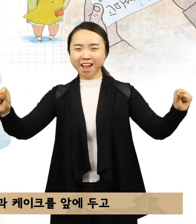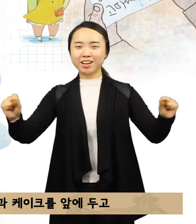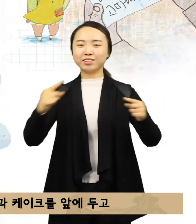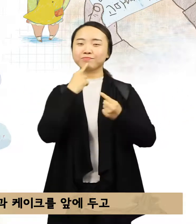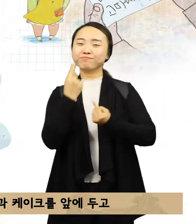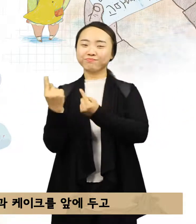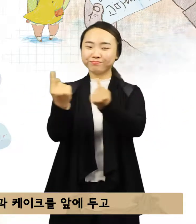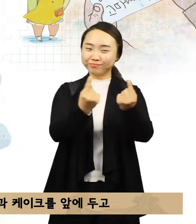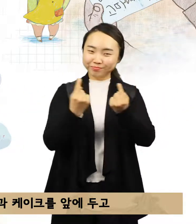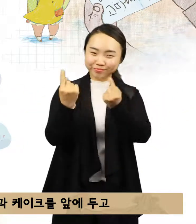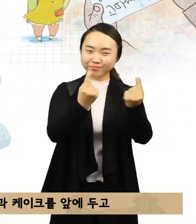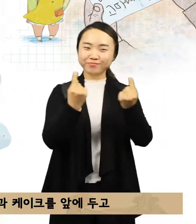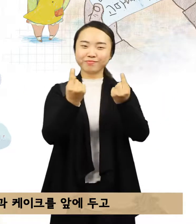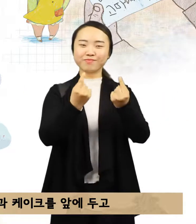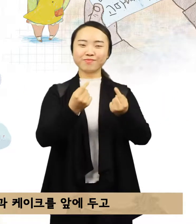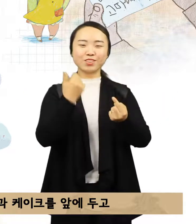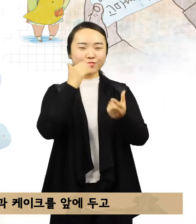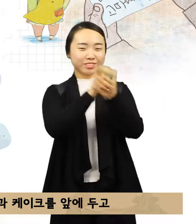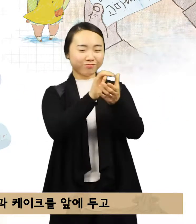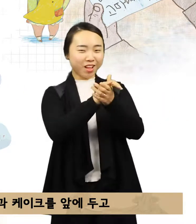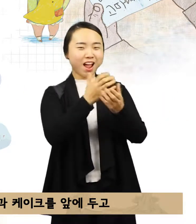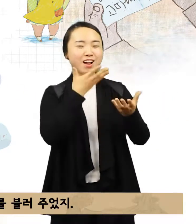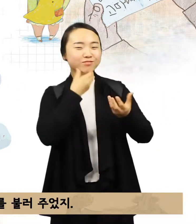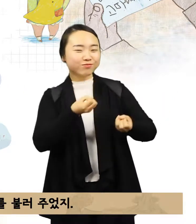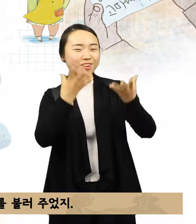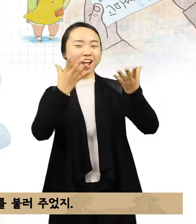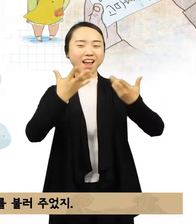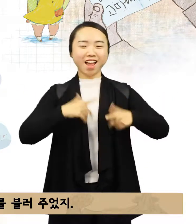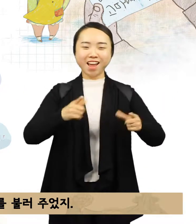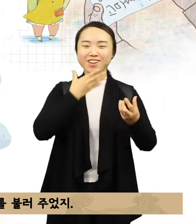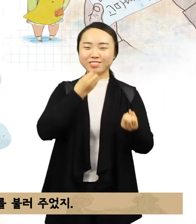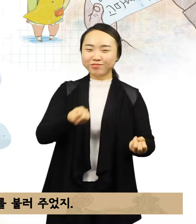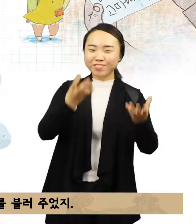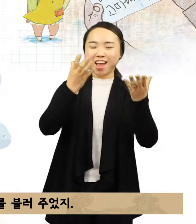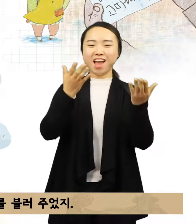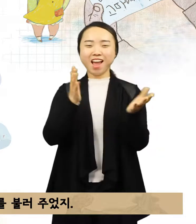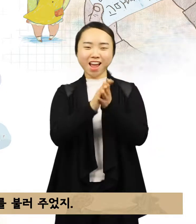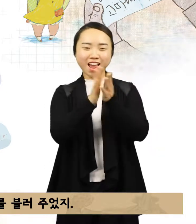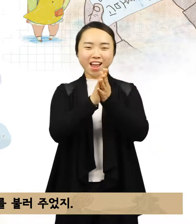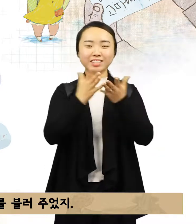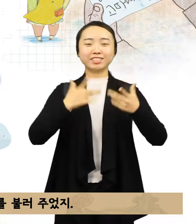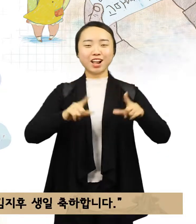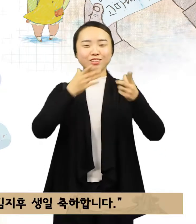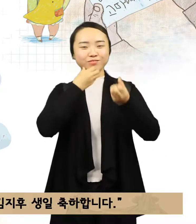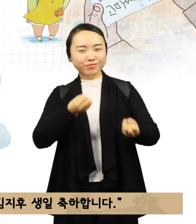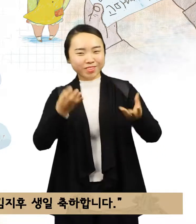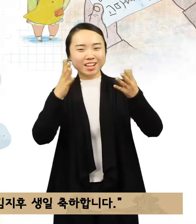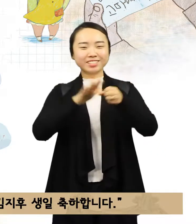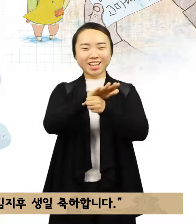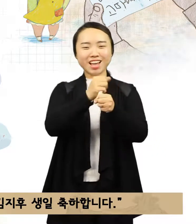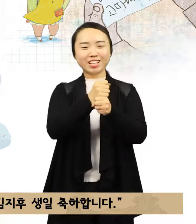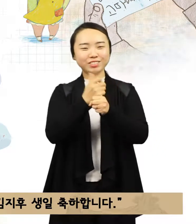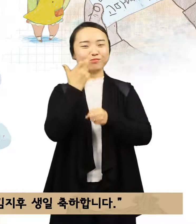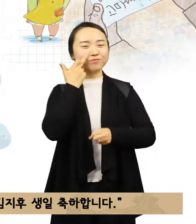음식과 케이크를 앞에 두고 친구들은 축하 노래를 불러주었지. 생일 축하합니다.